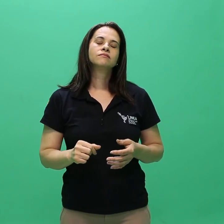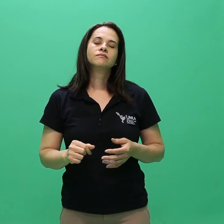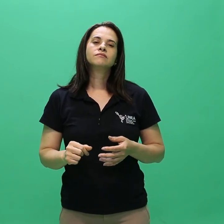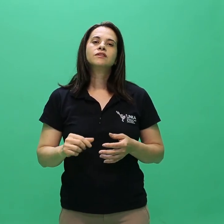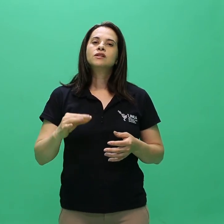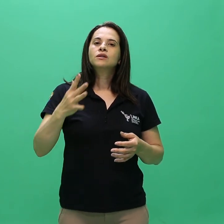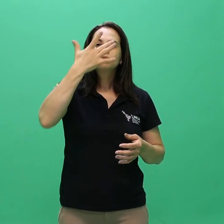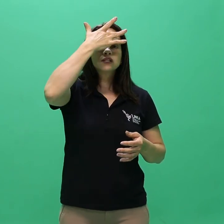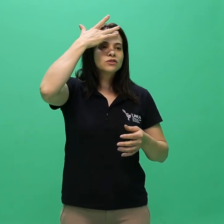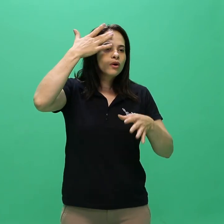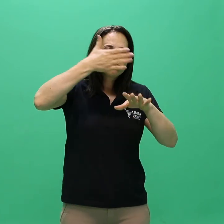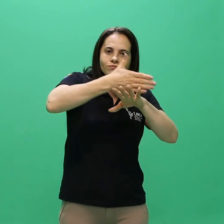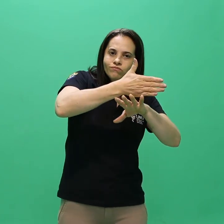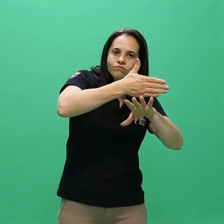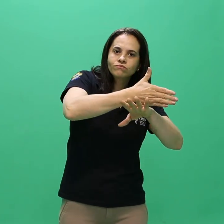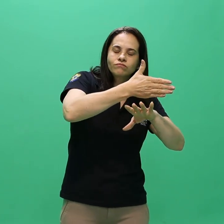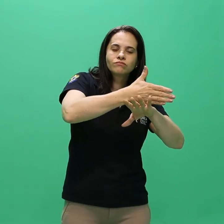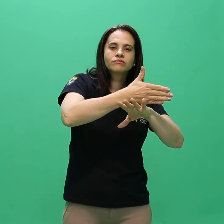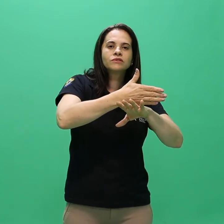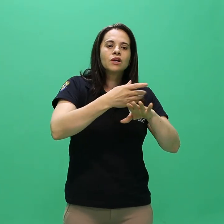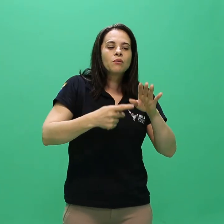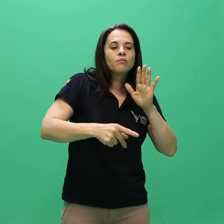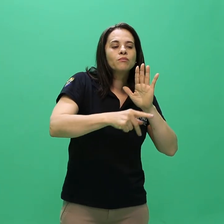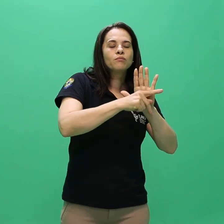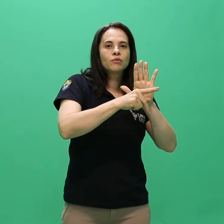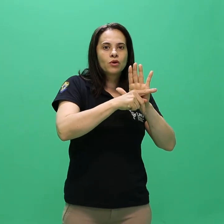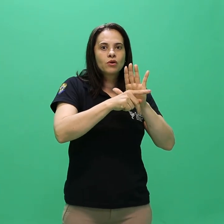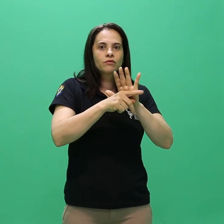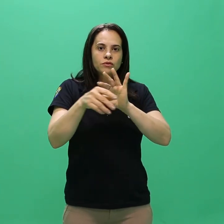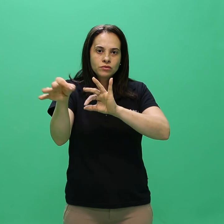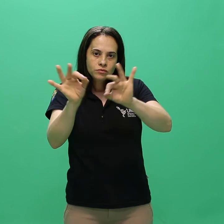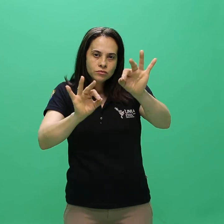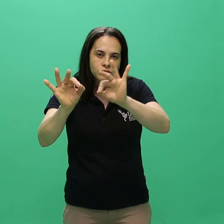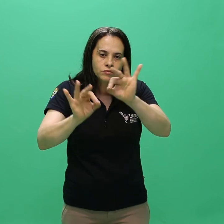.4 7.4 edital de resultado preliminar final.